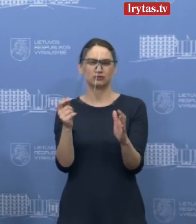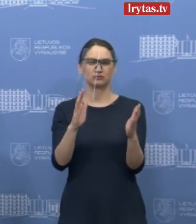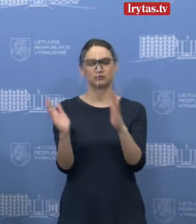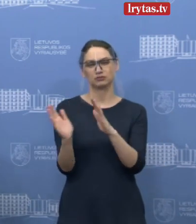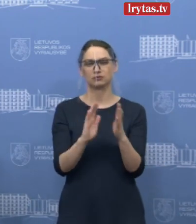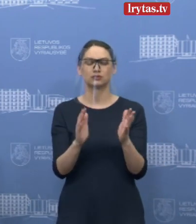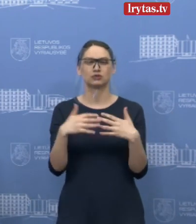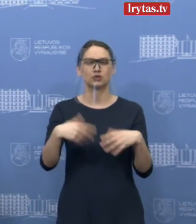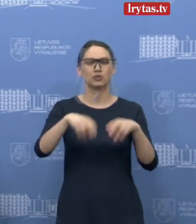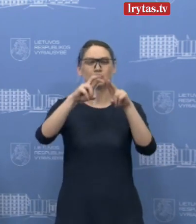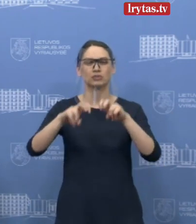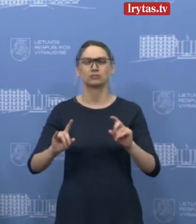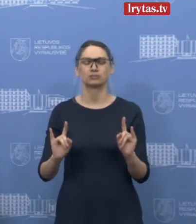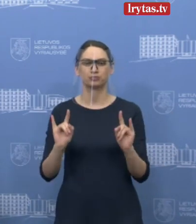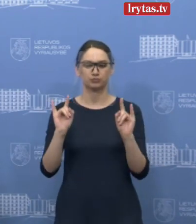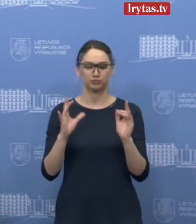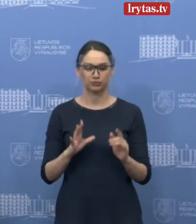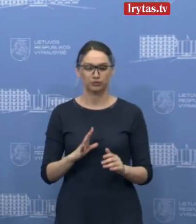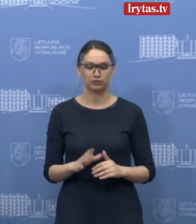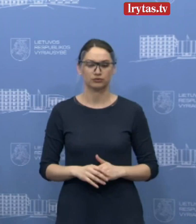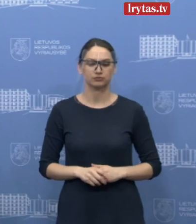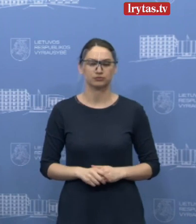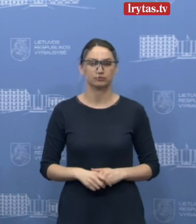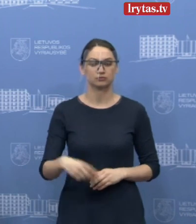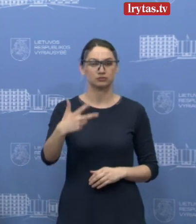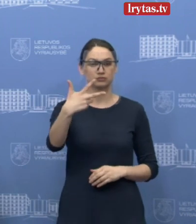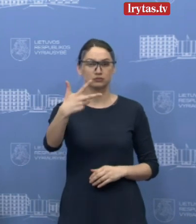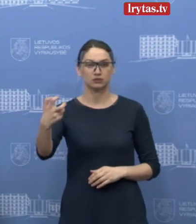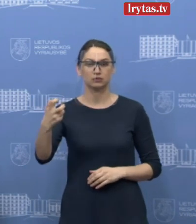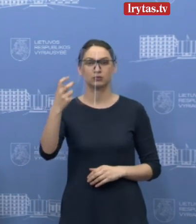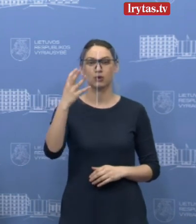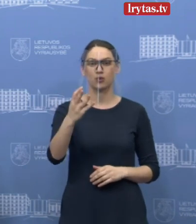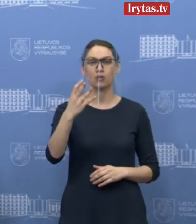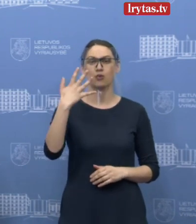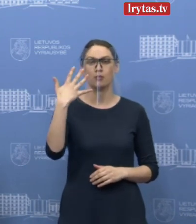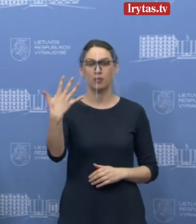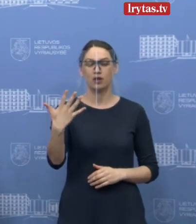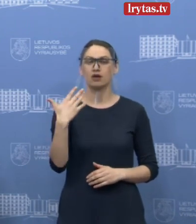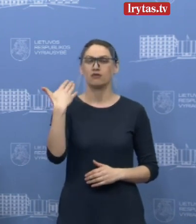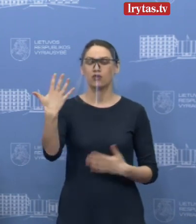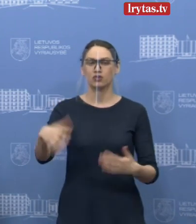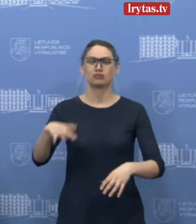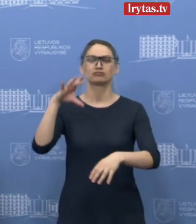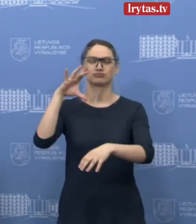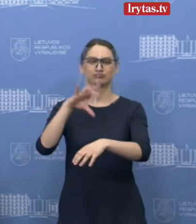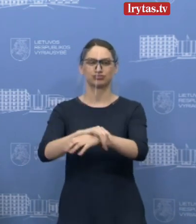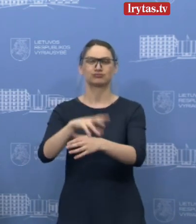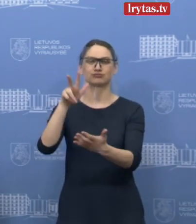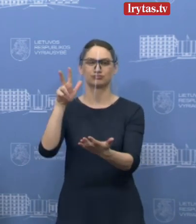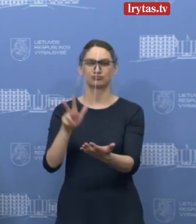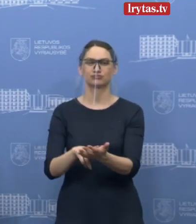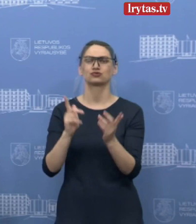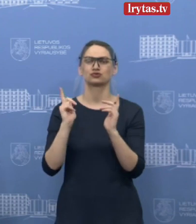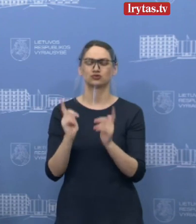tyrimų yra atlikta. Ir kaip matot, 345 yra patvirtinti atvejai ir